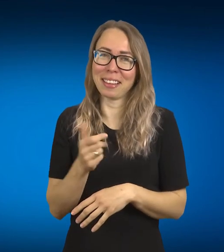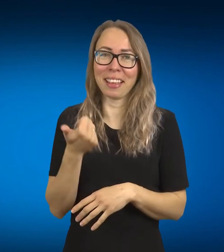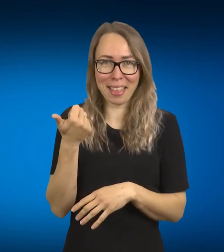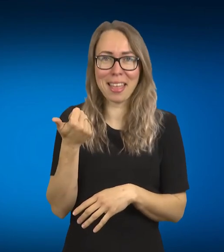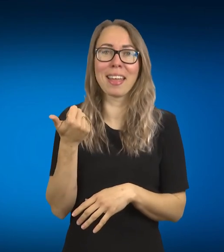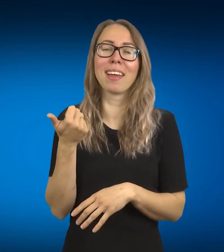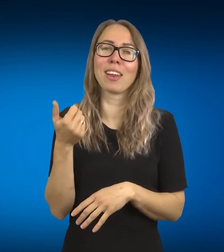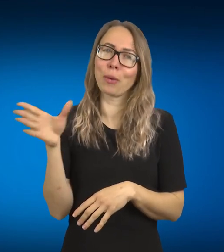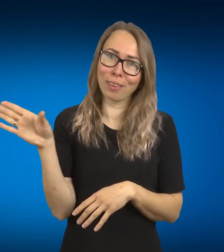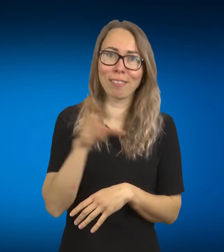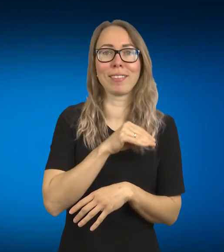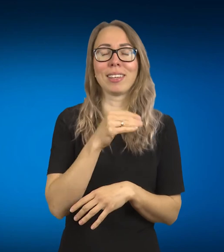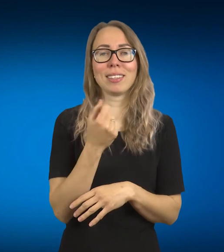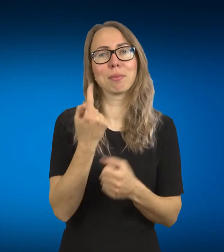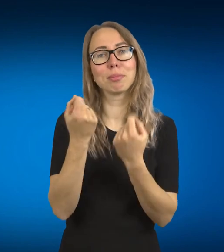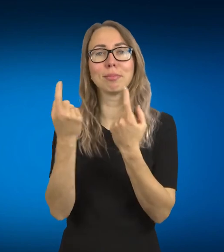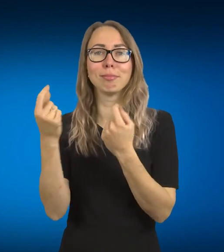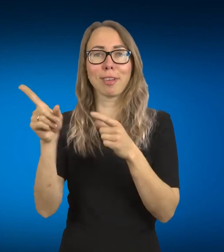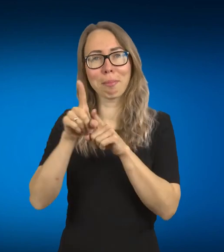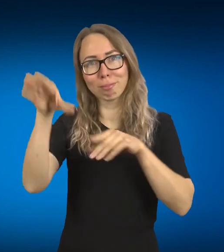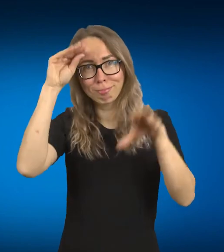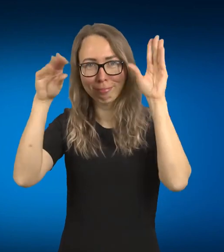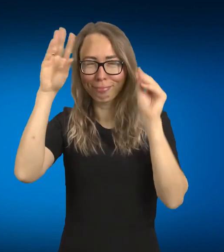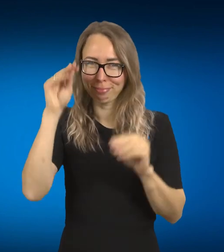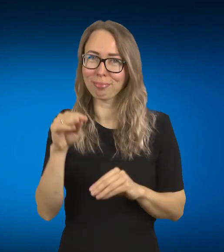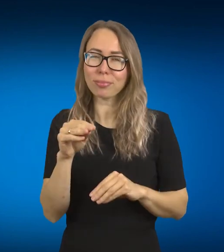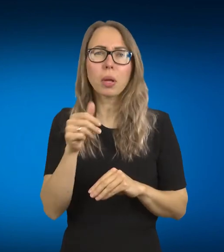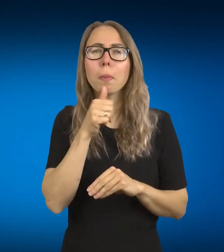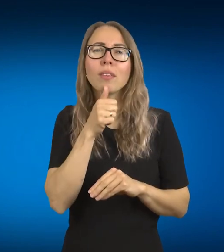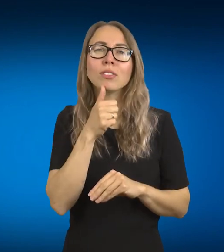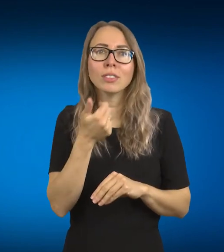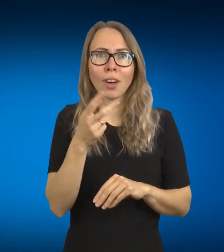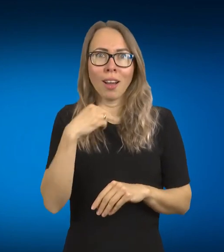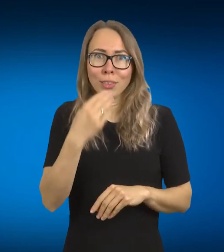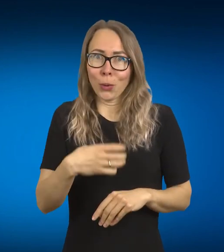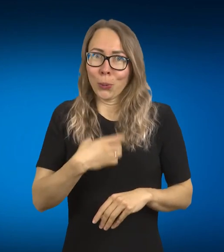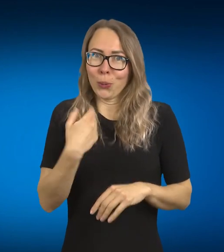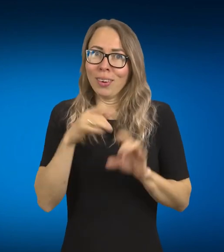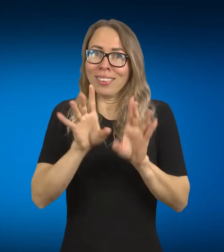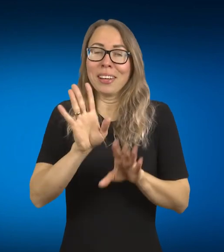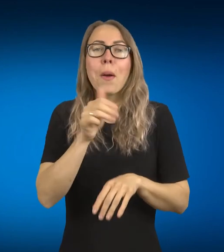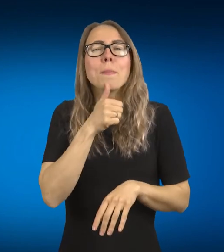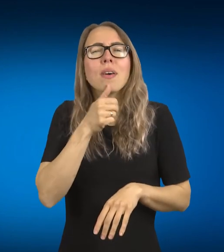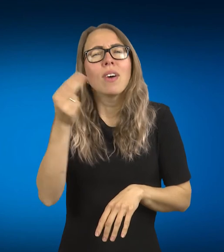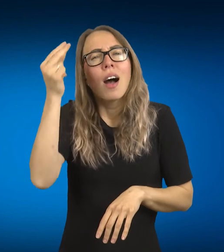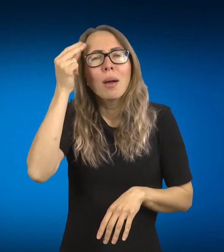kažkokių baisių scenarijų, bet tarkim, jeigu kažkas nutiktų mūsų klausai, tai ta mažuma